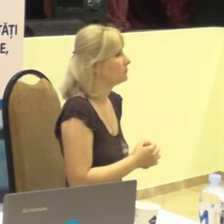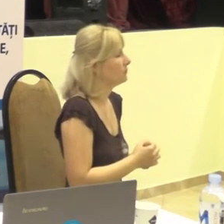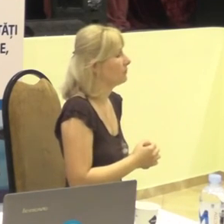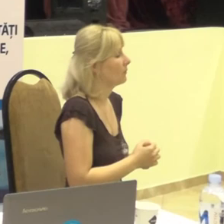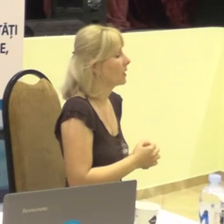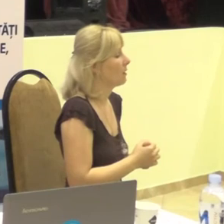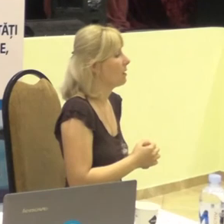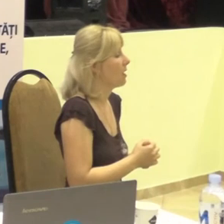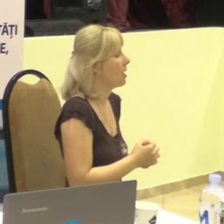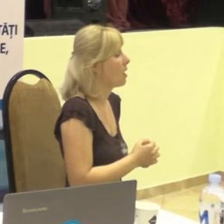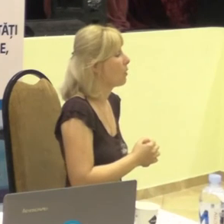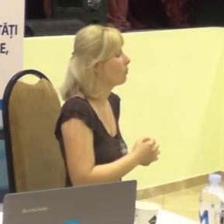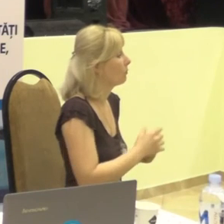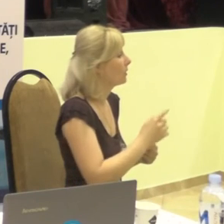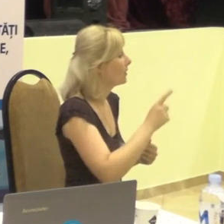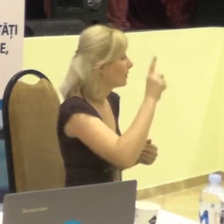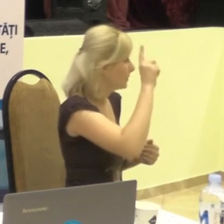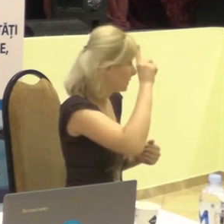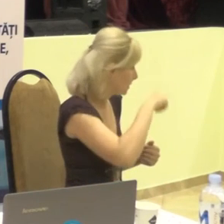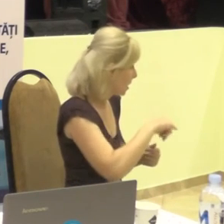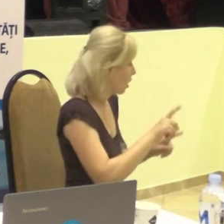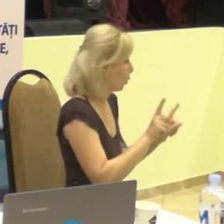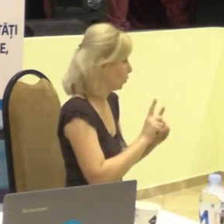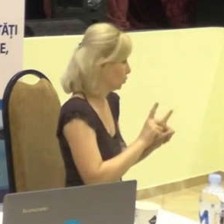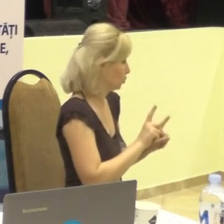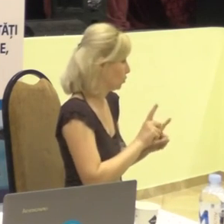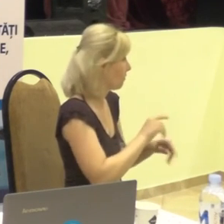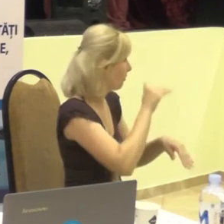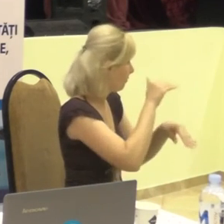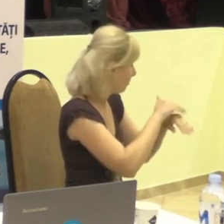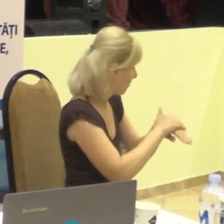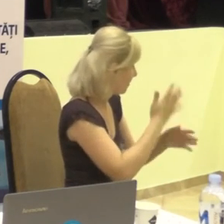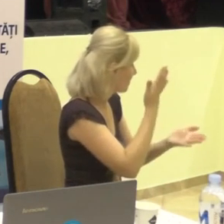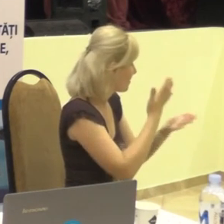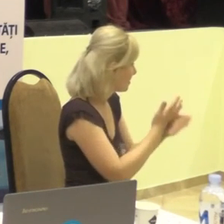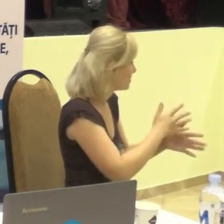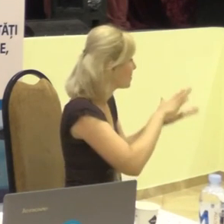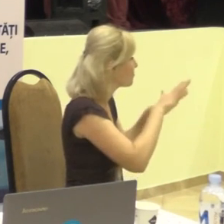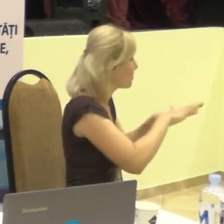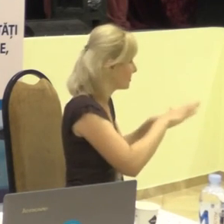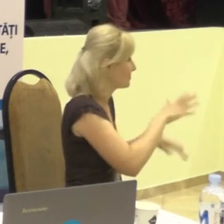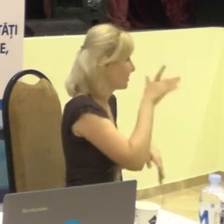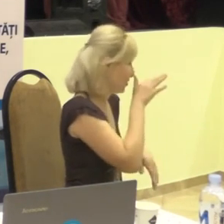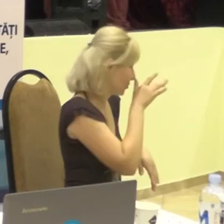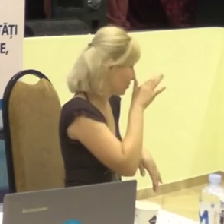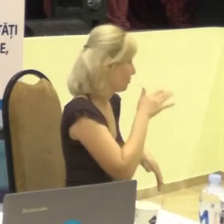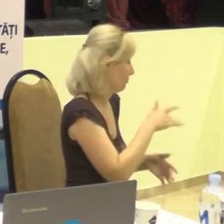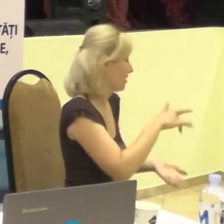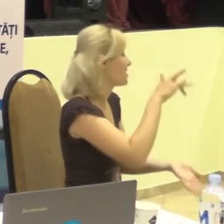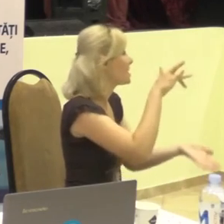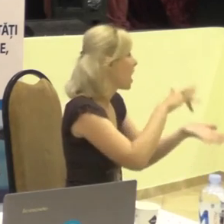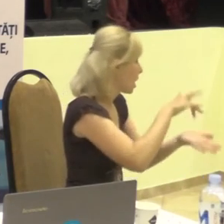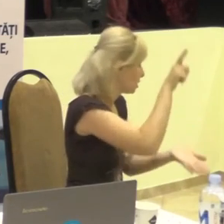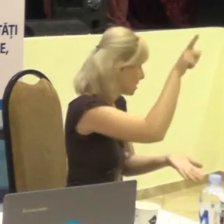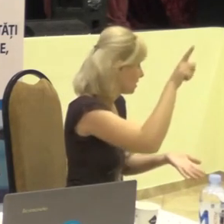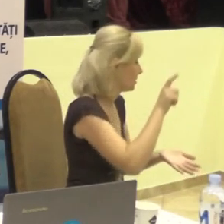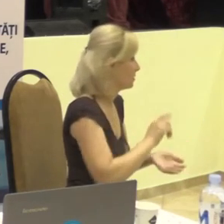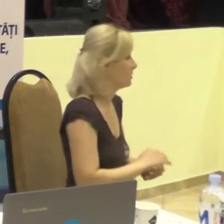Deci, este cunoscut faptul că în anumite localități, cum ar fi Chișinău, în zona Telecentru